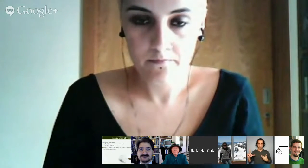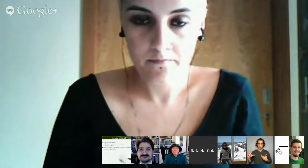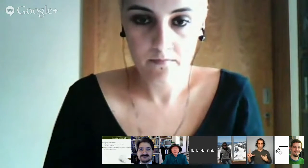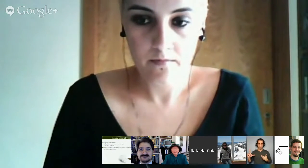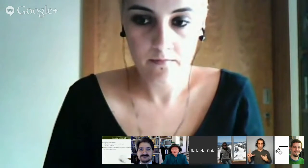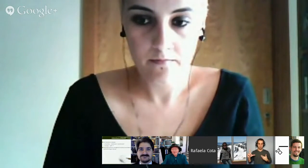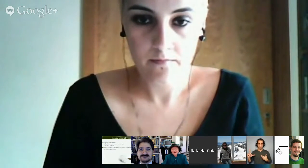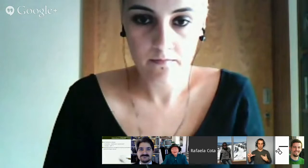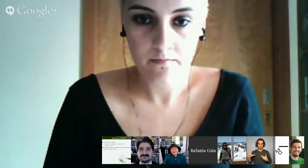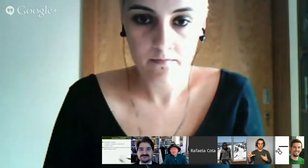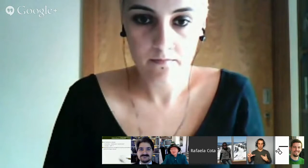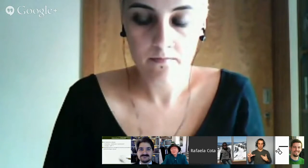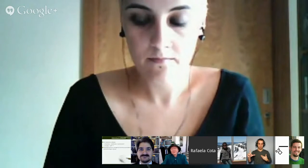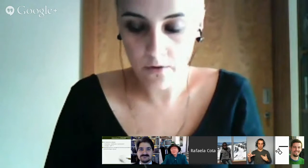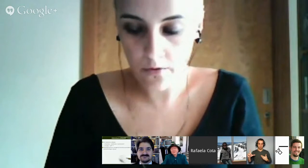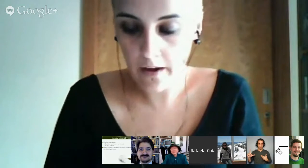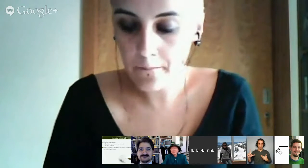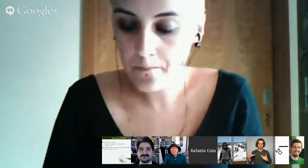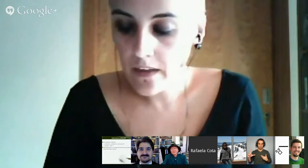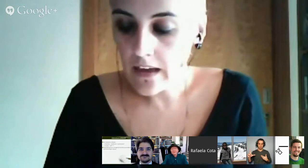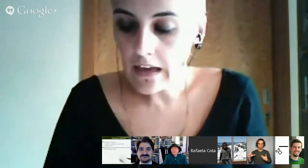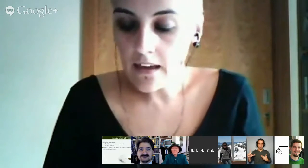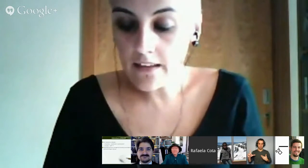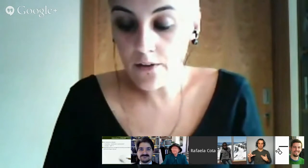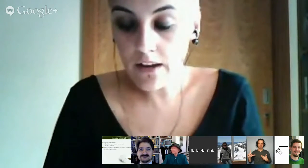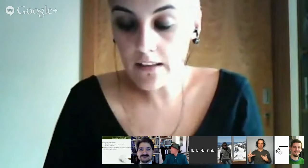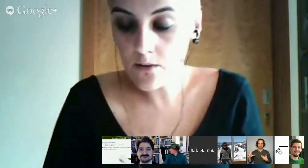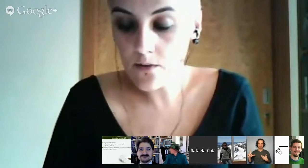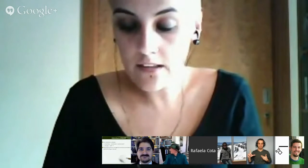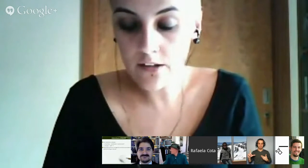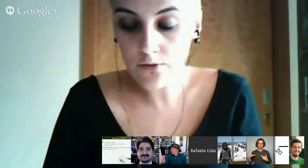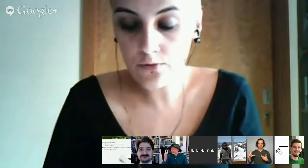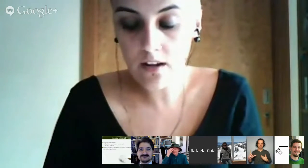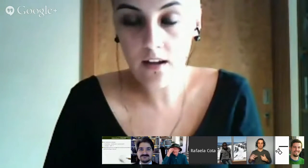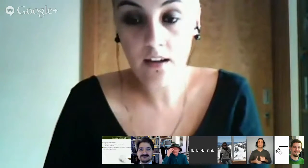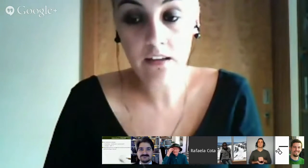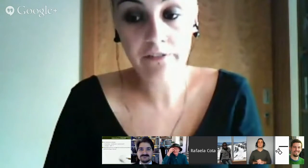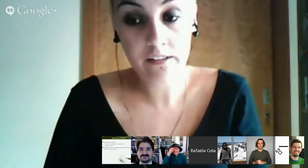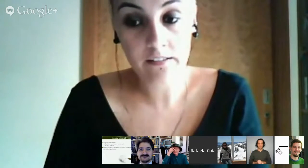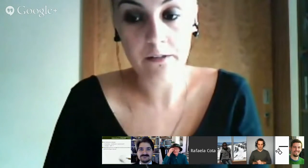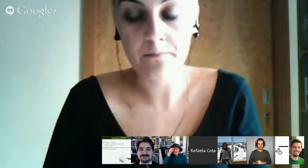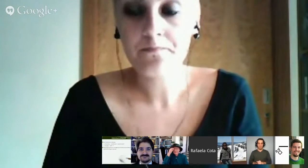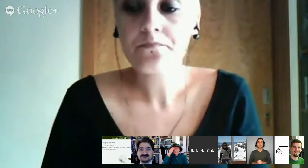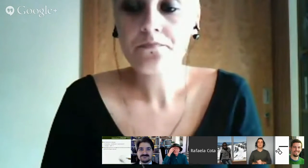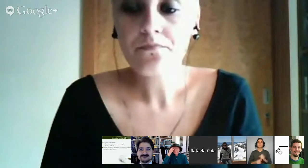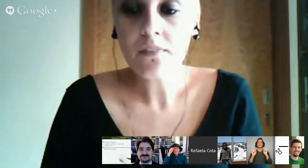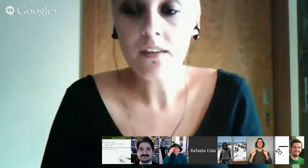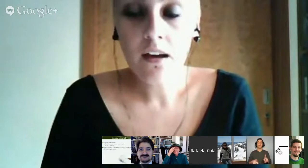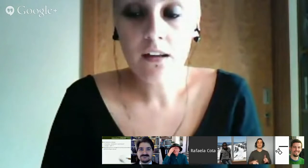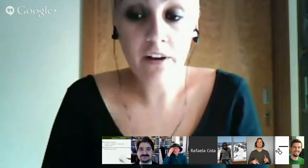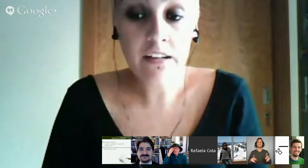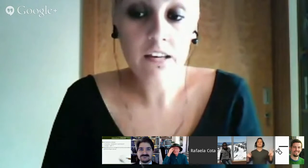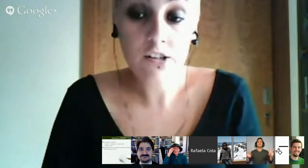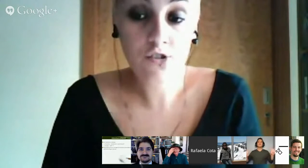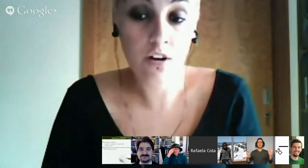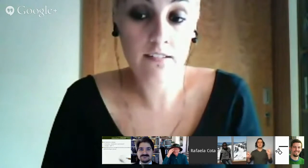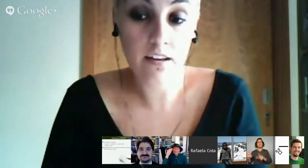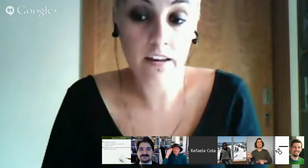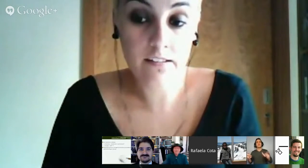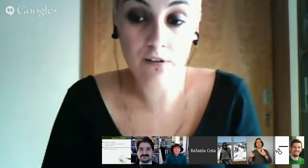We are back to you. Então, em relação à literatura infantil, de facto, ler histórias a crianças